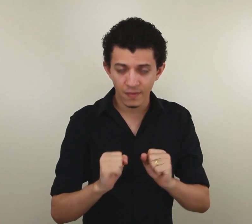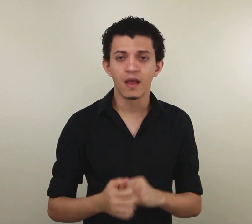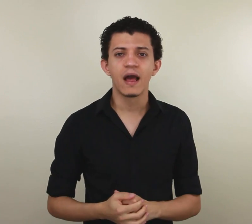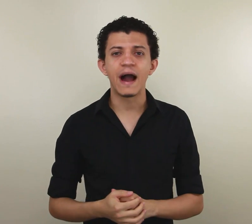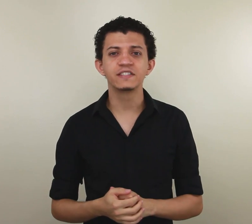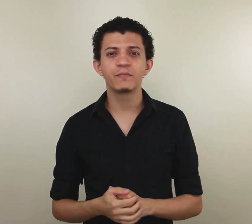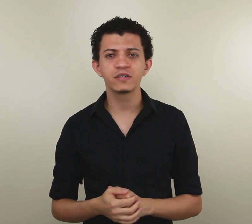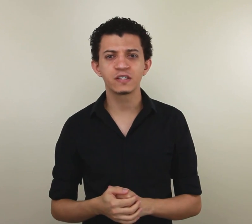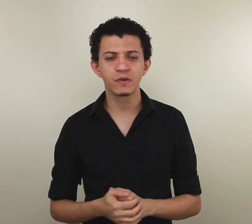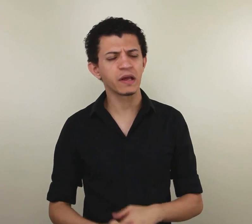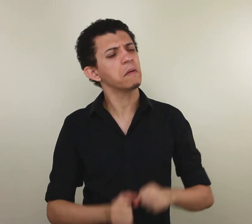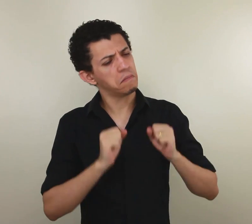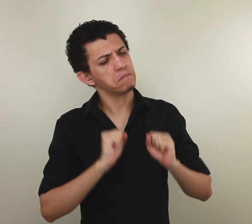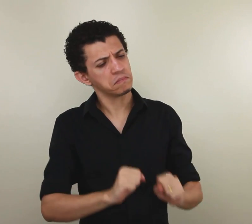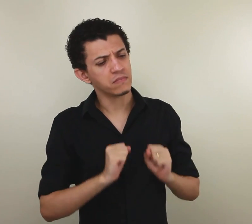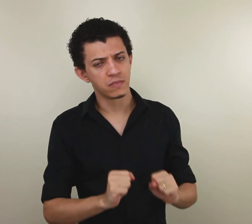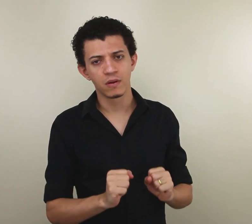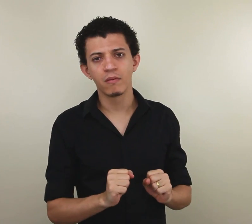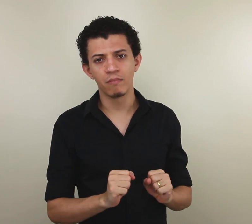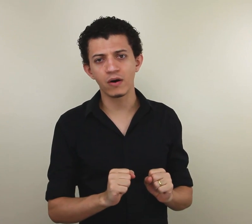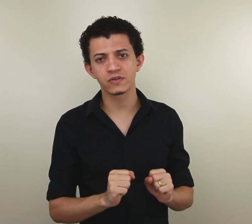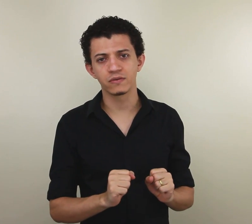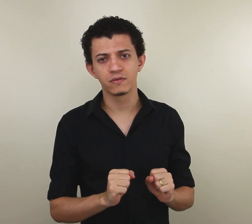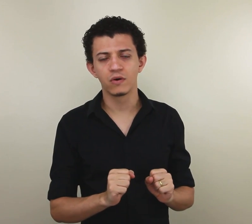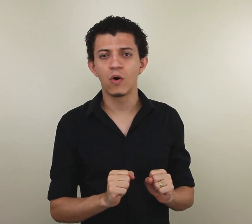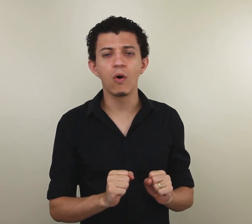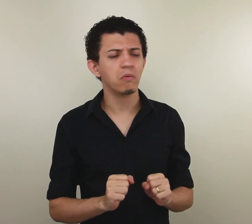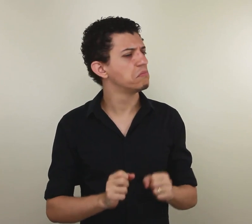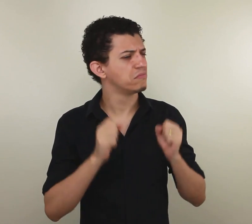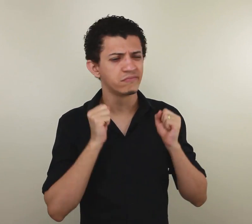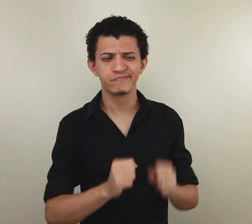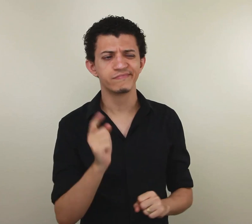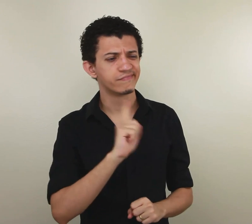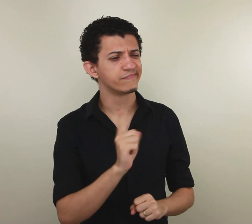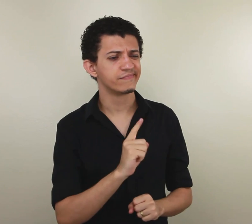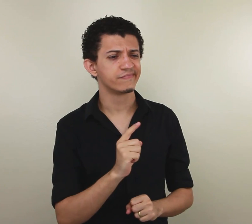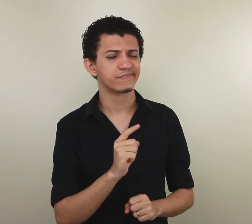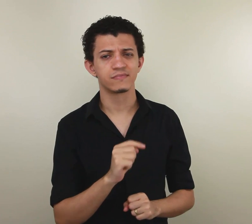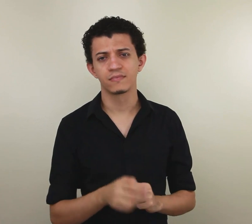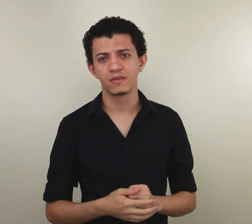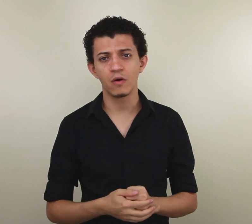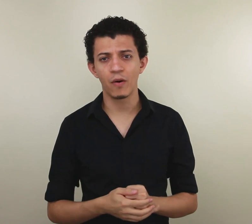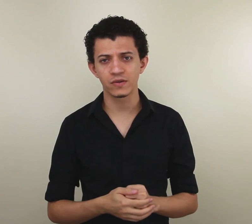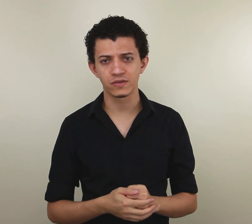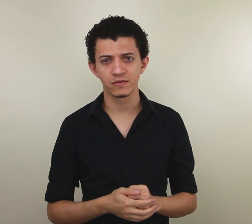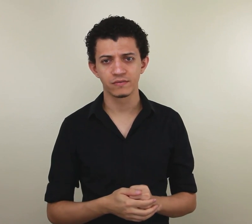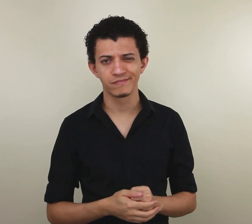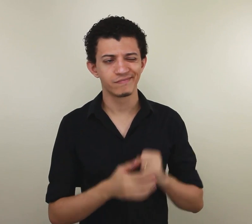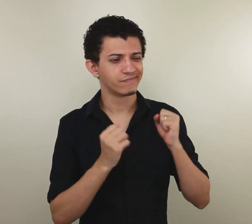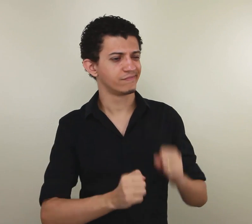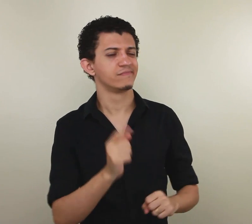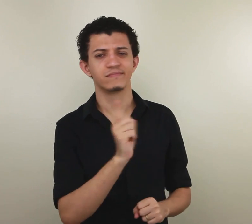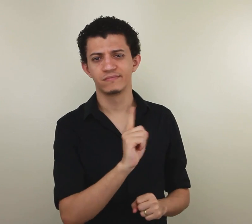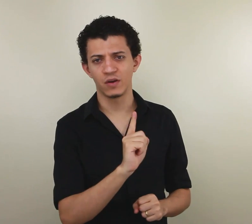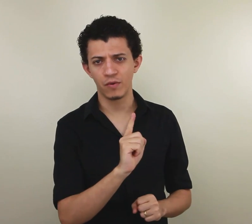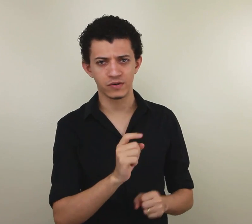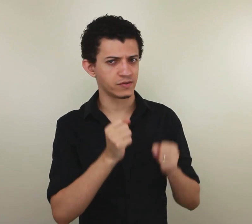Aí você pode responder. Posso? Ou? Não posso. Não posso.